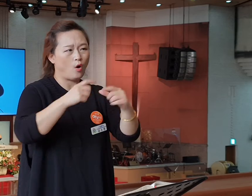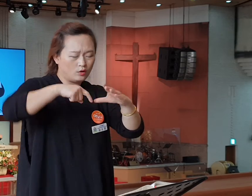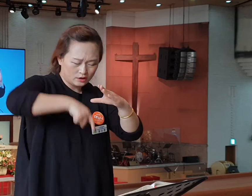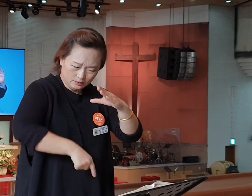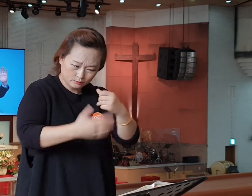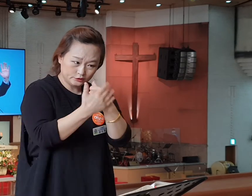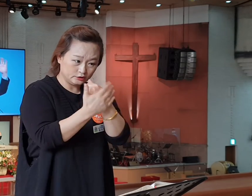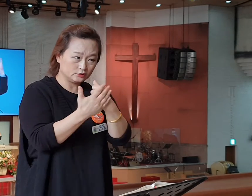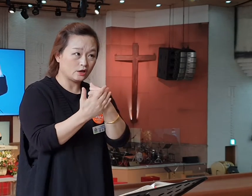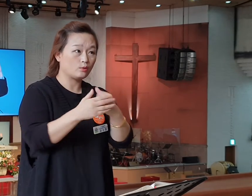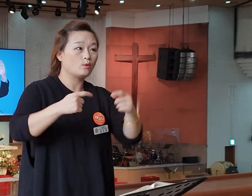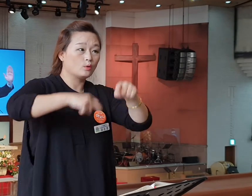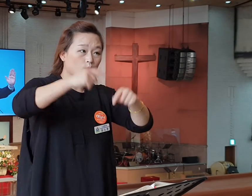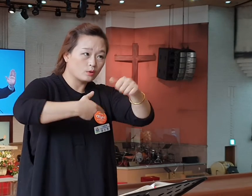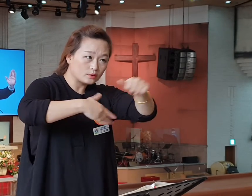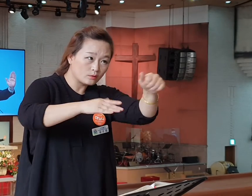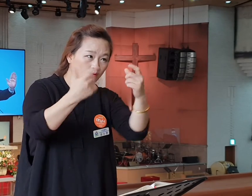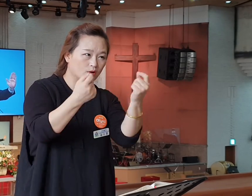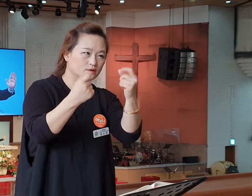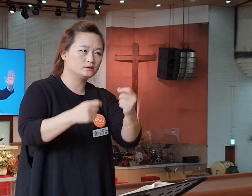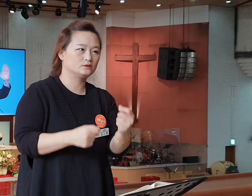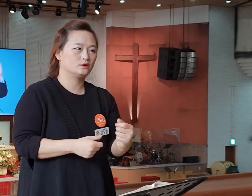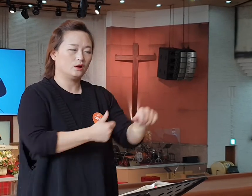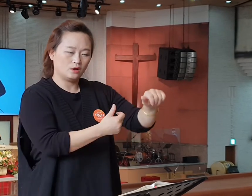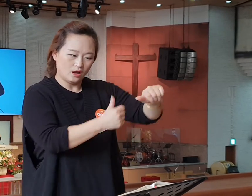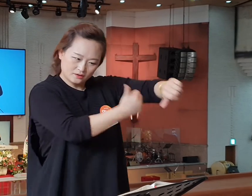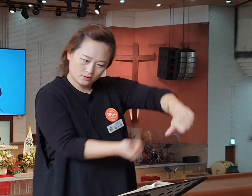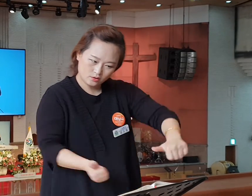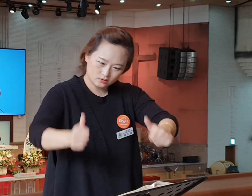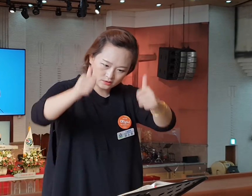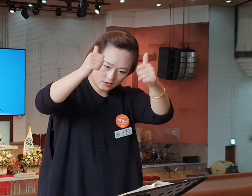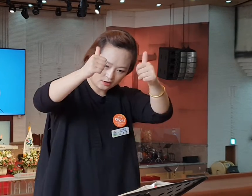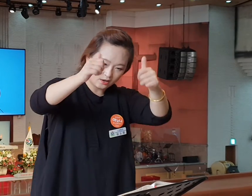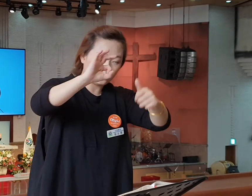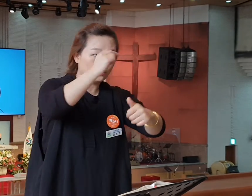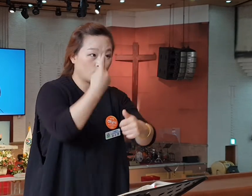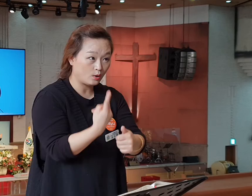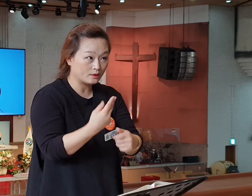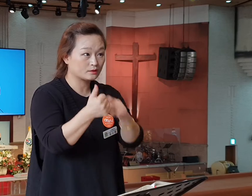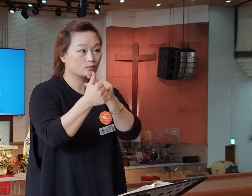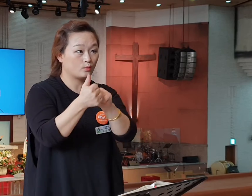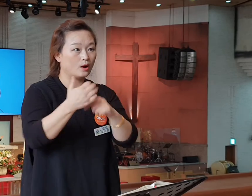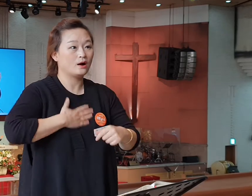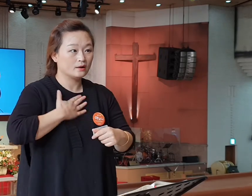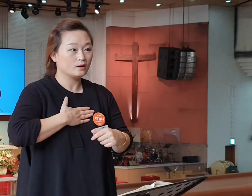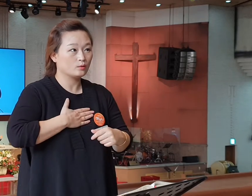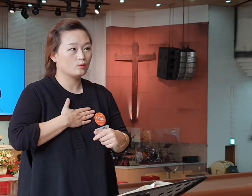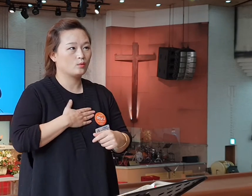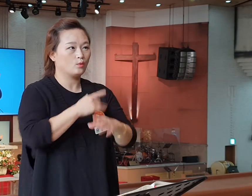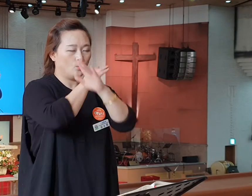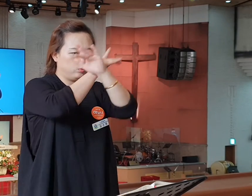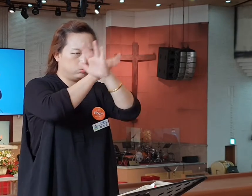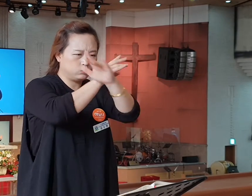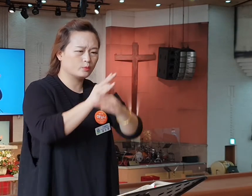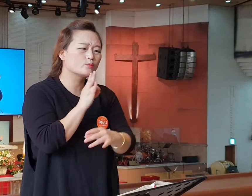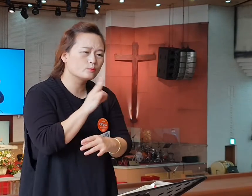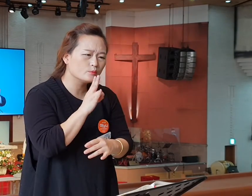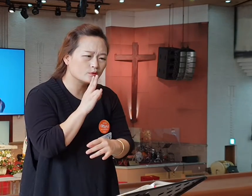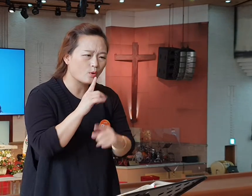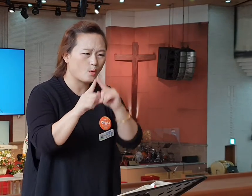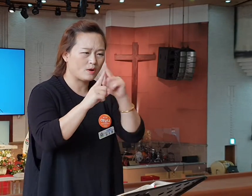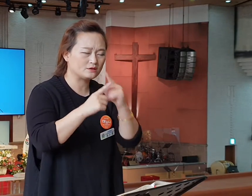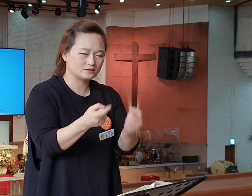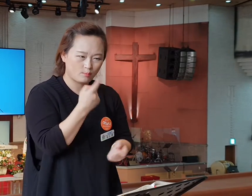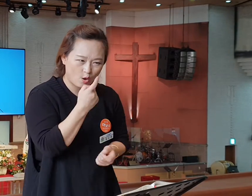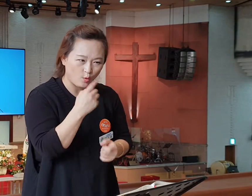은혜로 왔던 것처럼 요한의 세례도 안았고 성령의 세례 가운데 방언과 예언하고 말씀 배우고